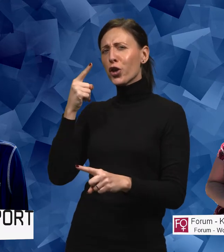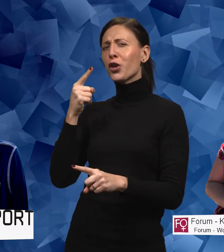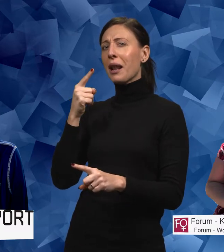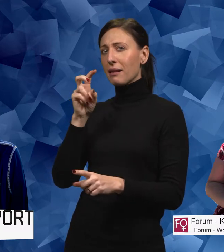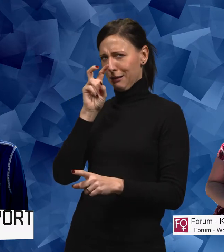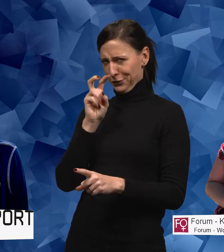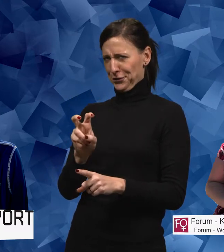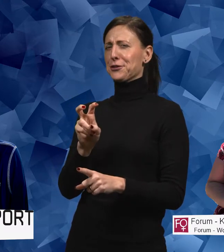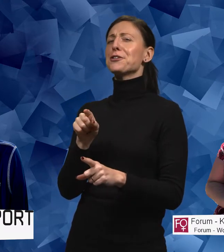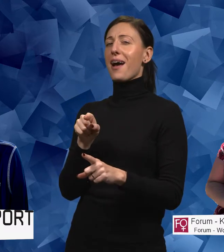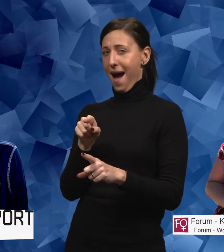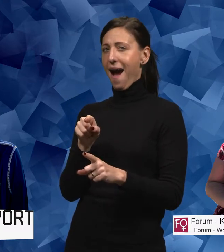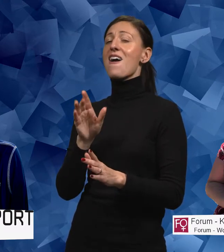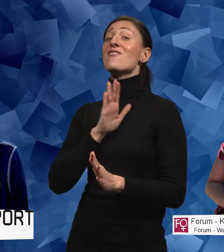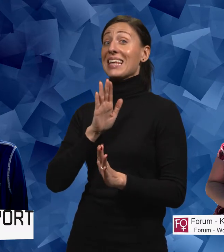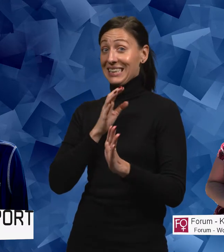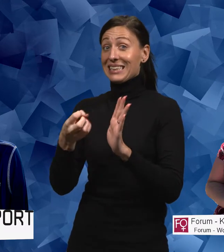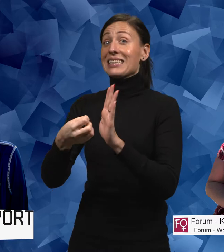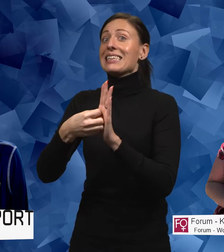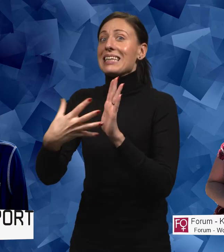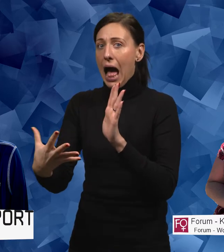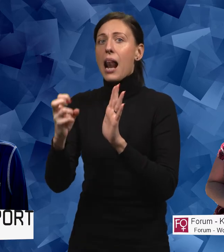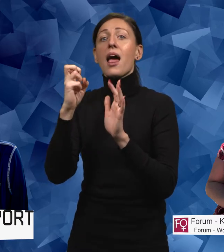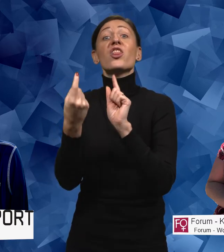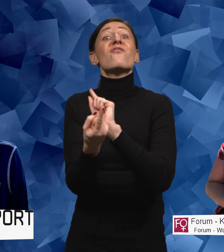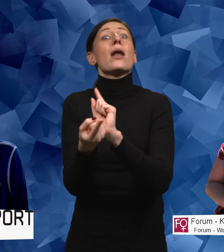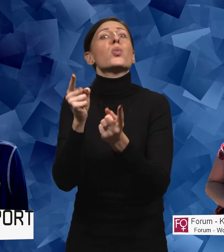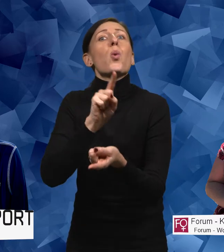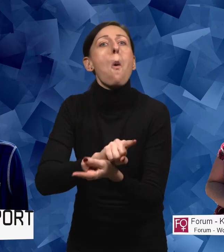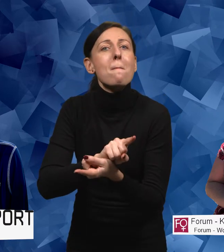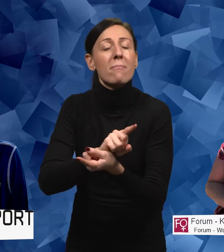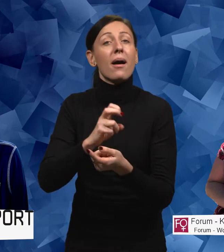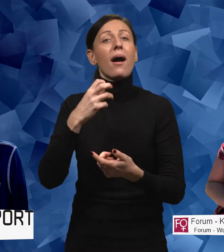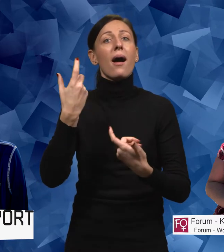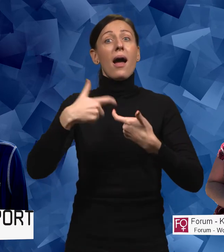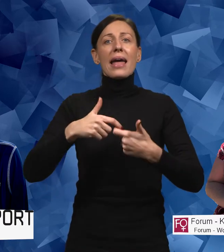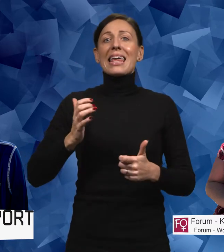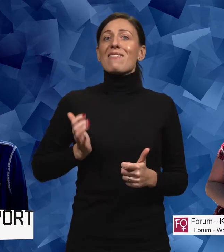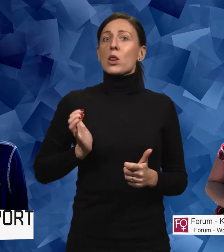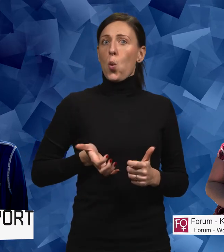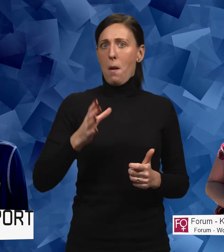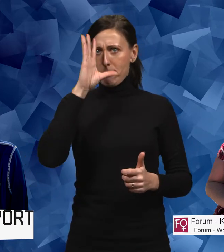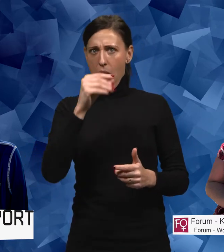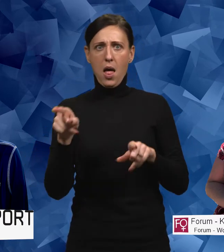att det var iförhållande tvärtom. När det gäller i vilken grad kvinnor och män beviljades